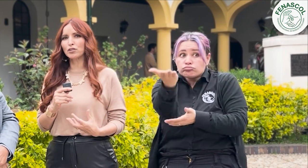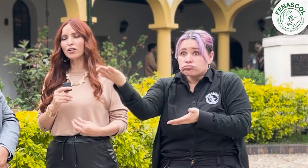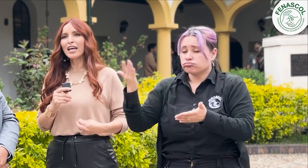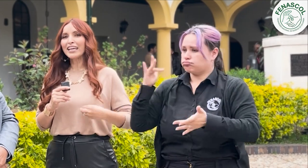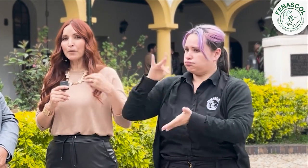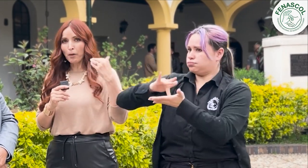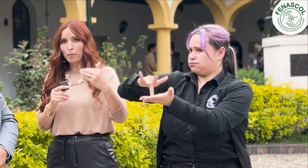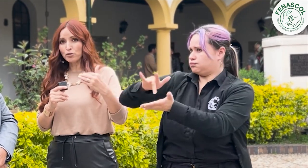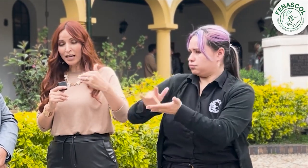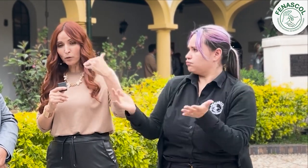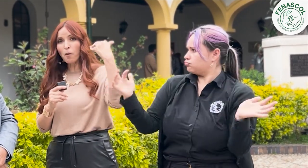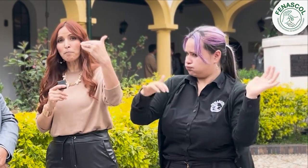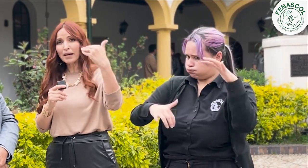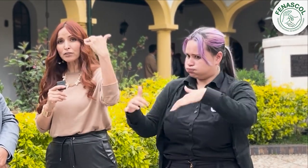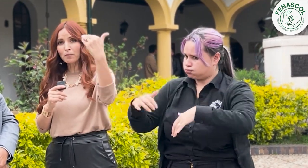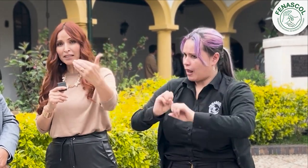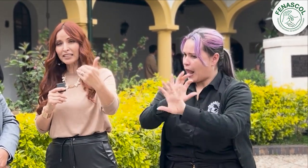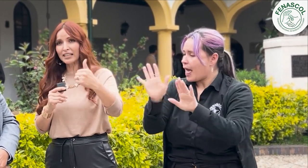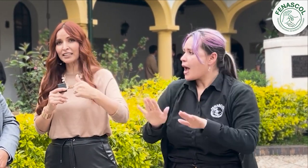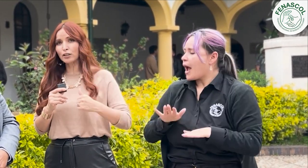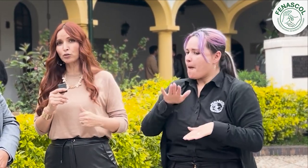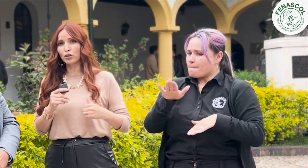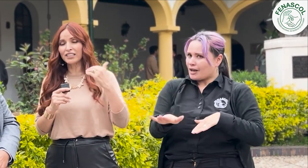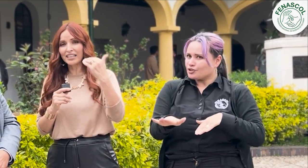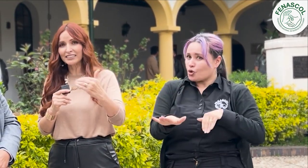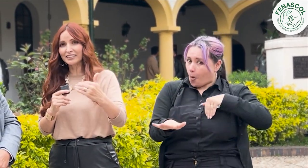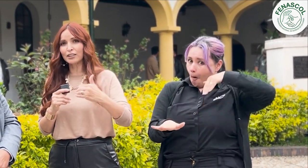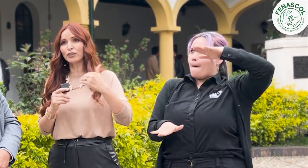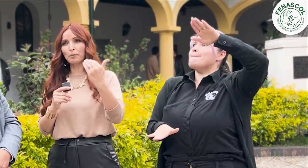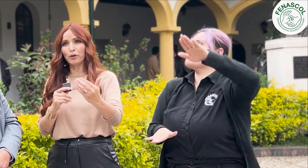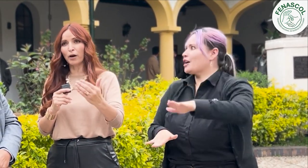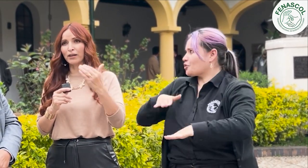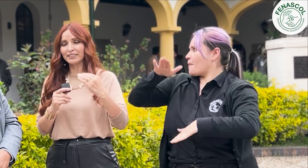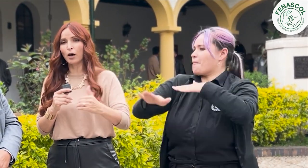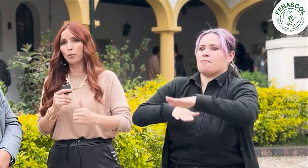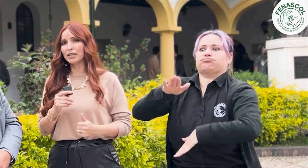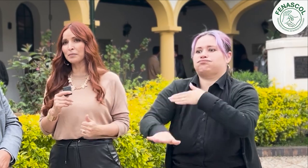y podamos dar un paso más en esa inclusión y en ese acceso que por ahora ha estado muy limitado.